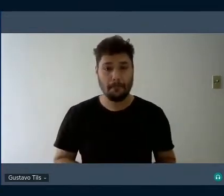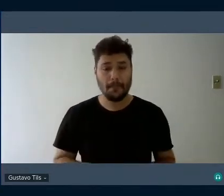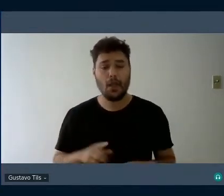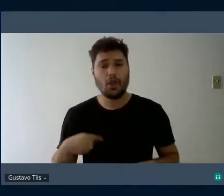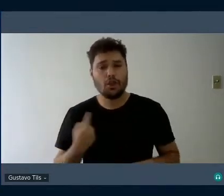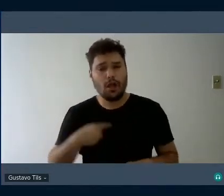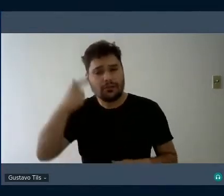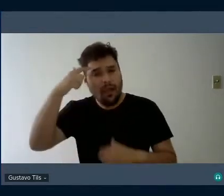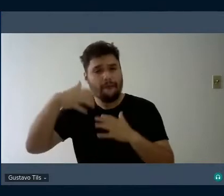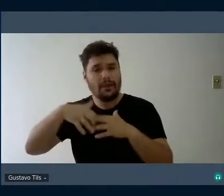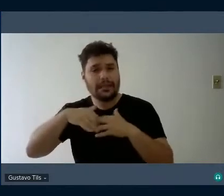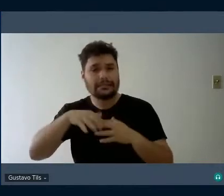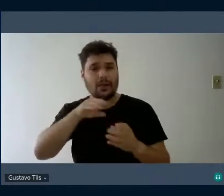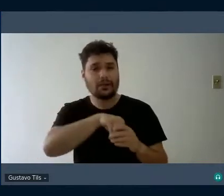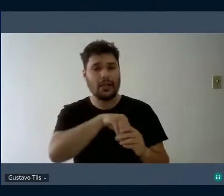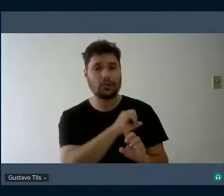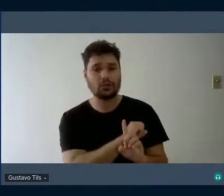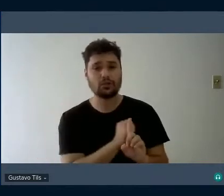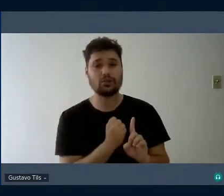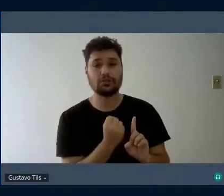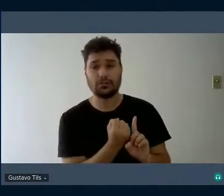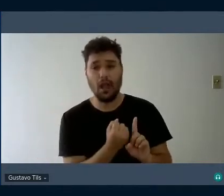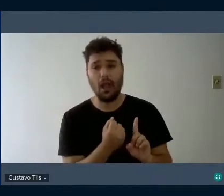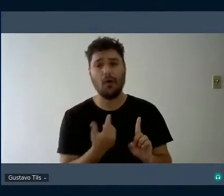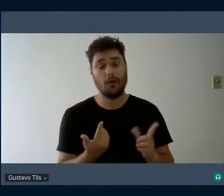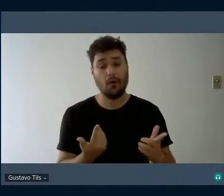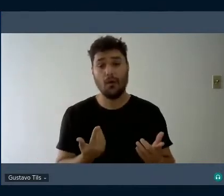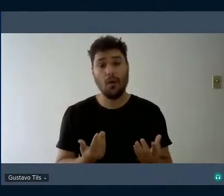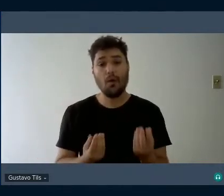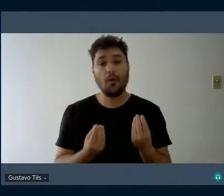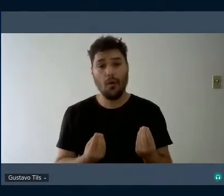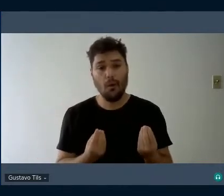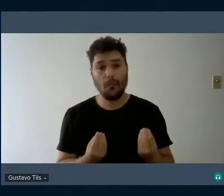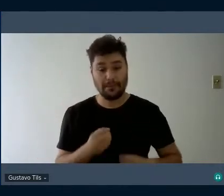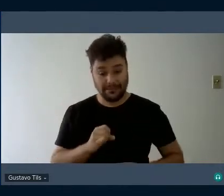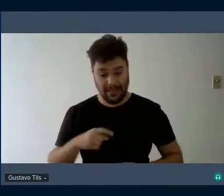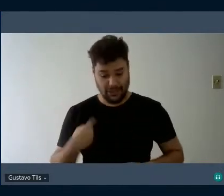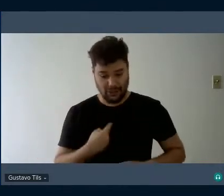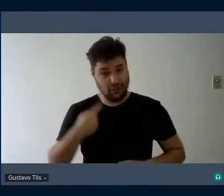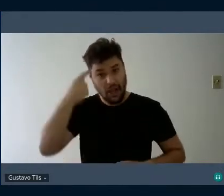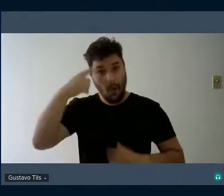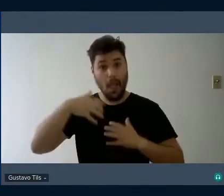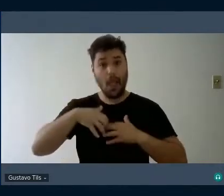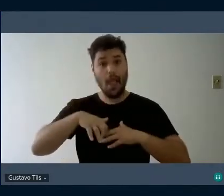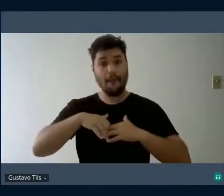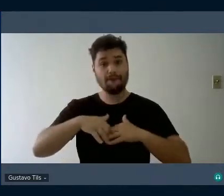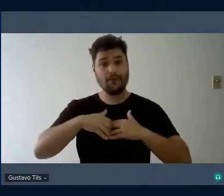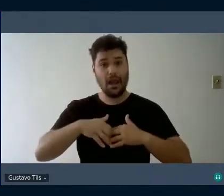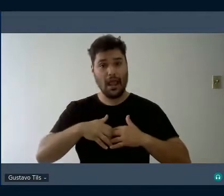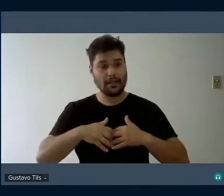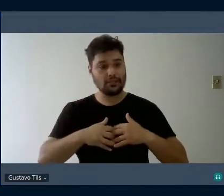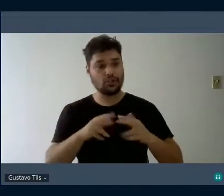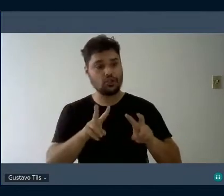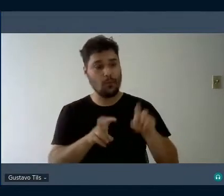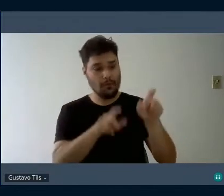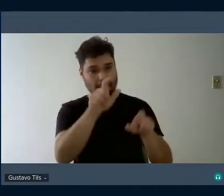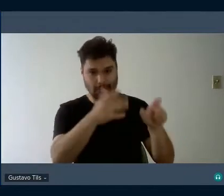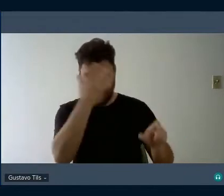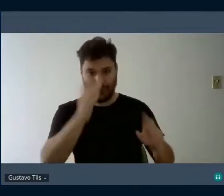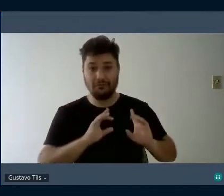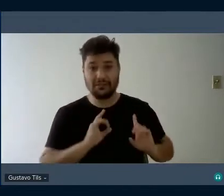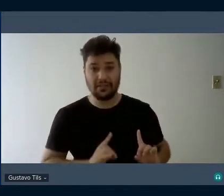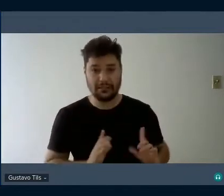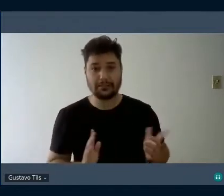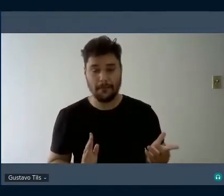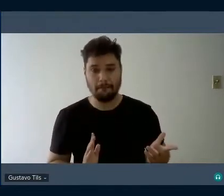social, fica totalmente comprometida quando não refletimos sobre as pessoas com deficiência. E o seu